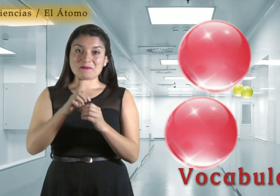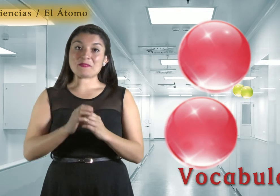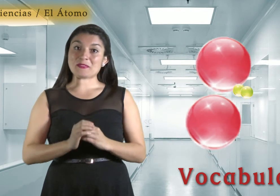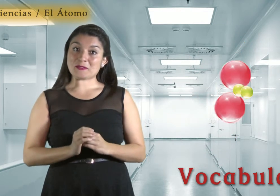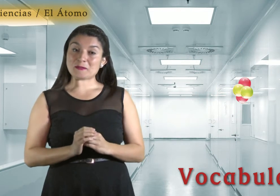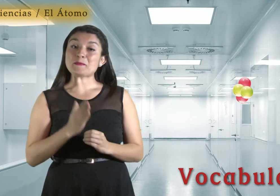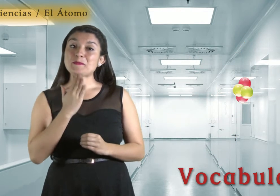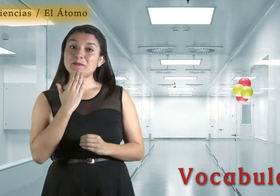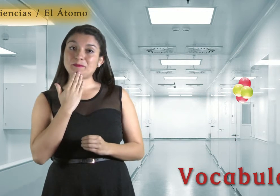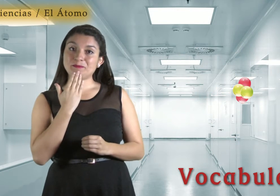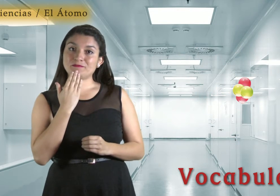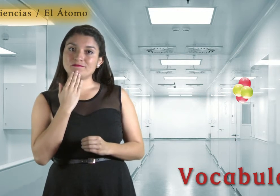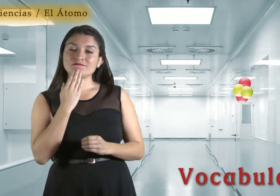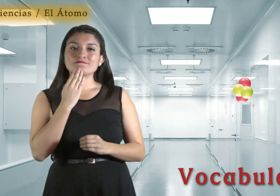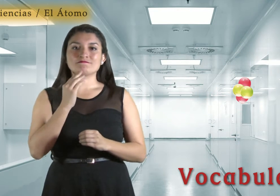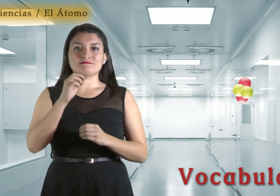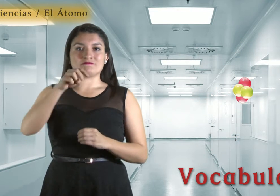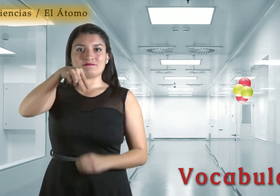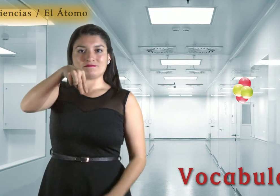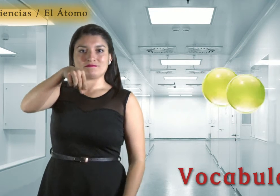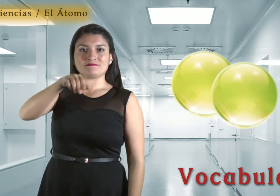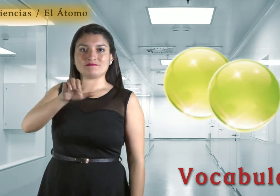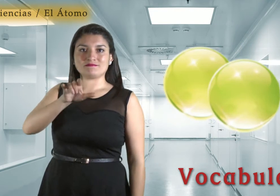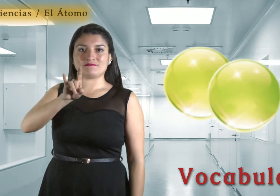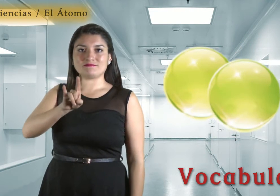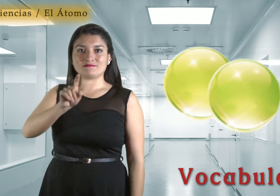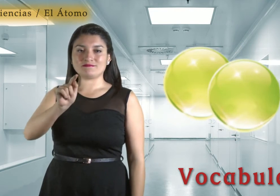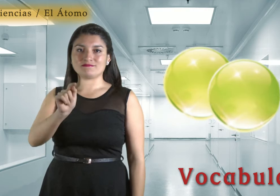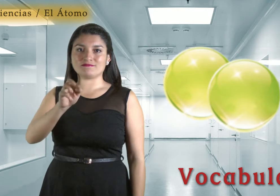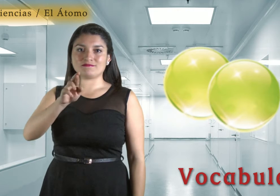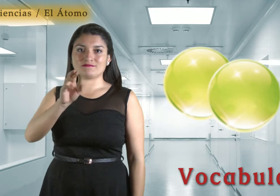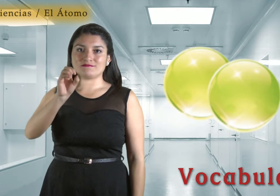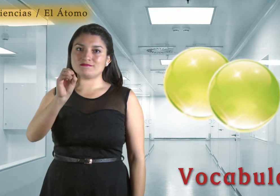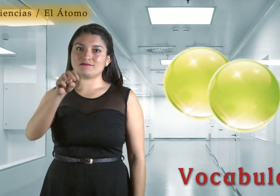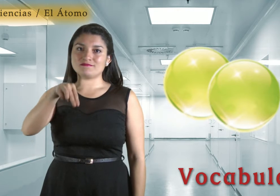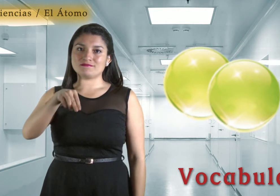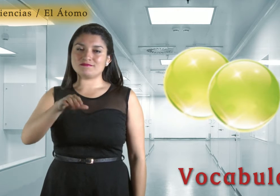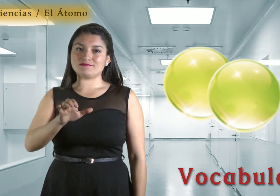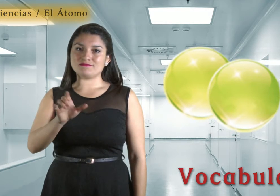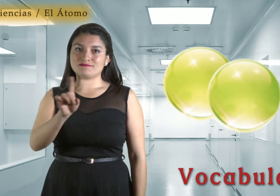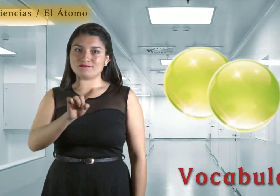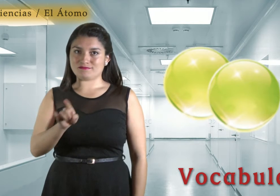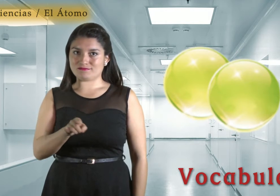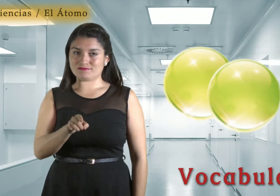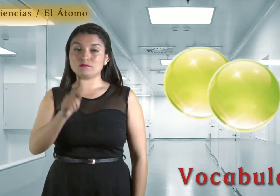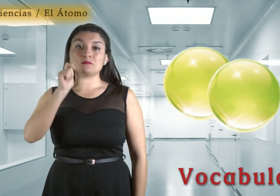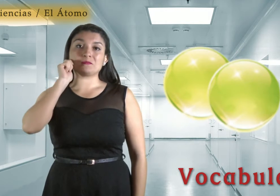que tiene la carga positiva neutrones que no tiene carga.